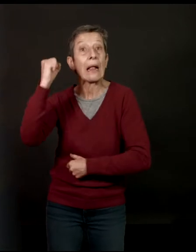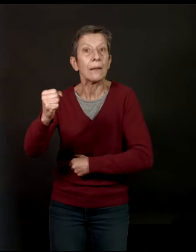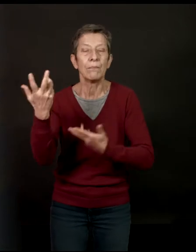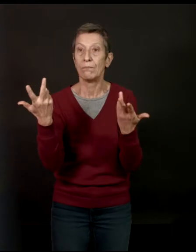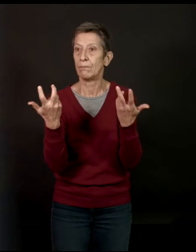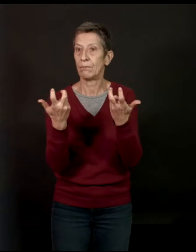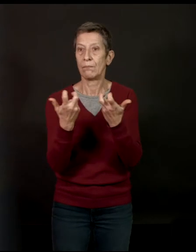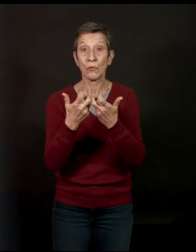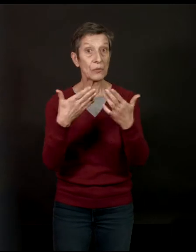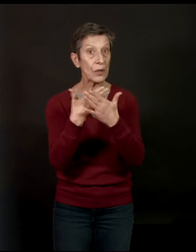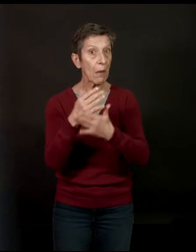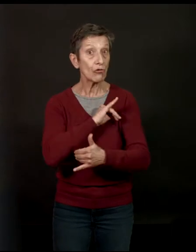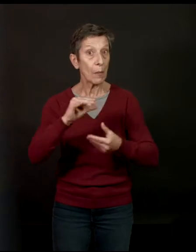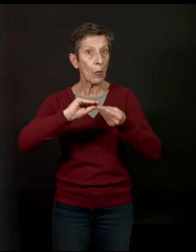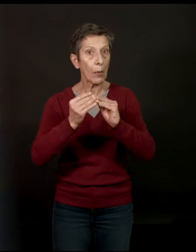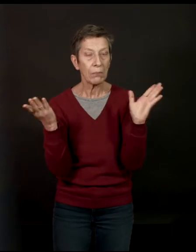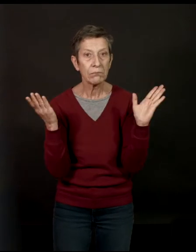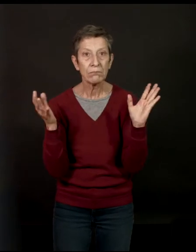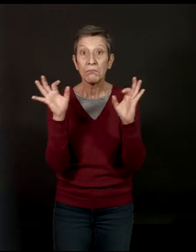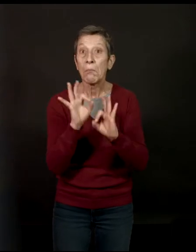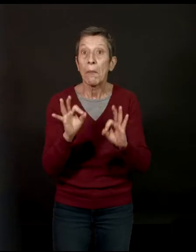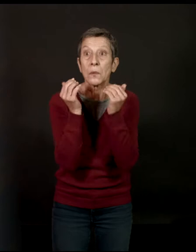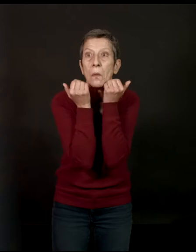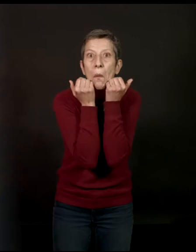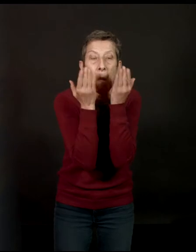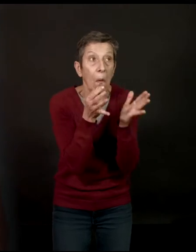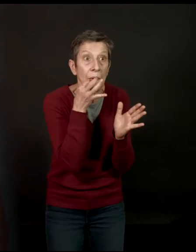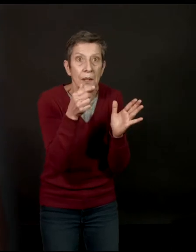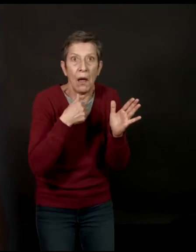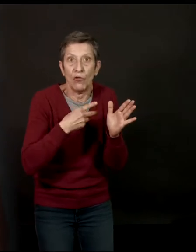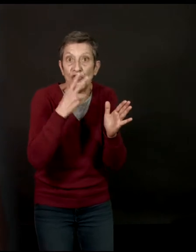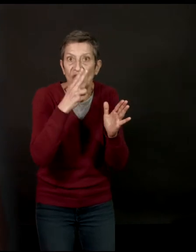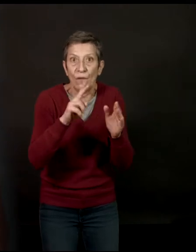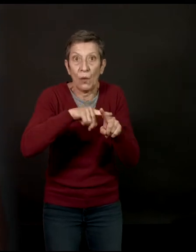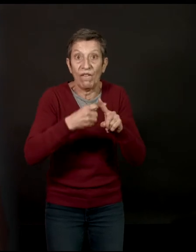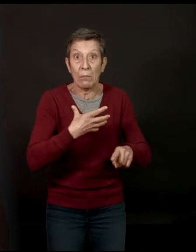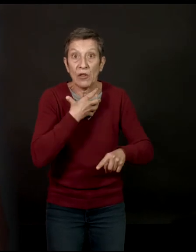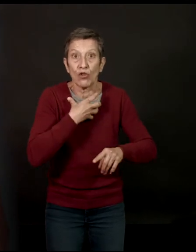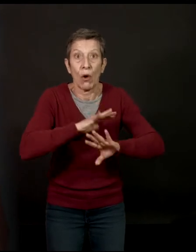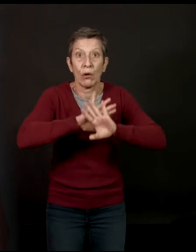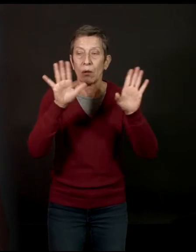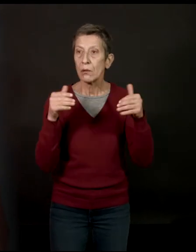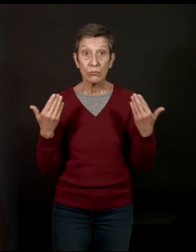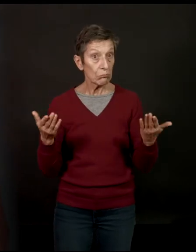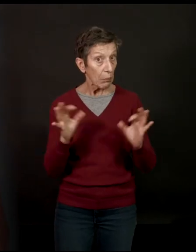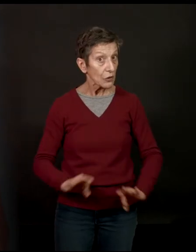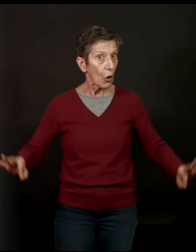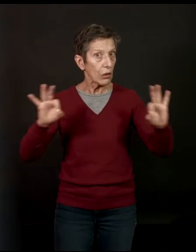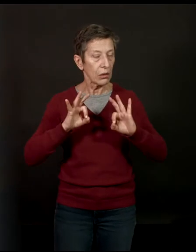au cinéma, il n jamais eu de problème. Donc, personne ne va avoir honte de vous dire, je suis allé voir un film Litschcock. Donc, ça n pas de problème. Et les films